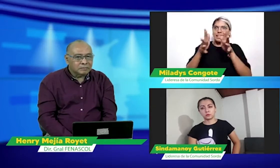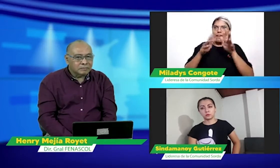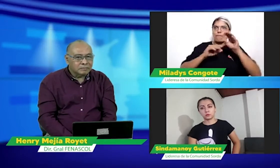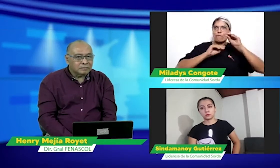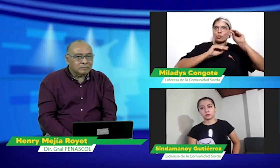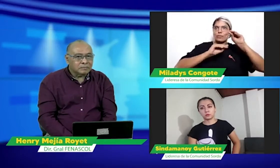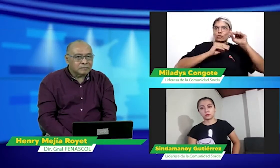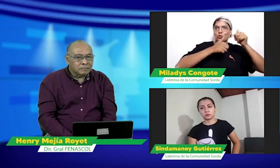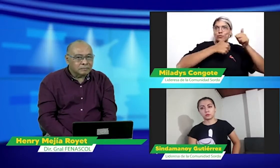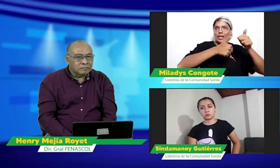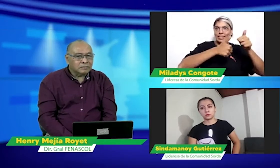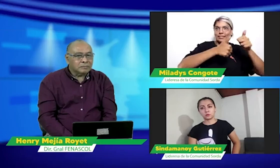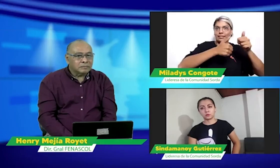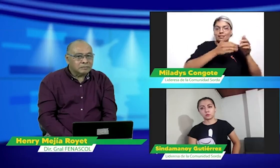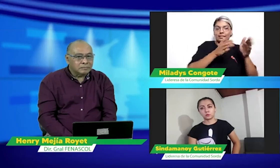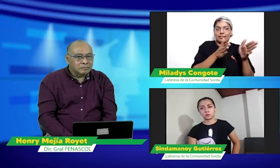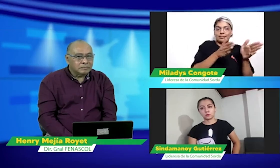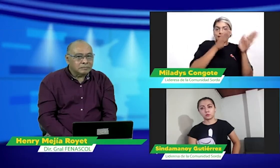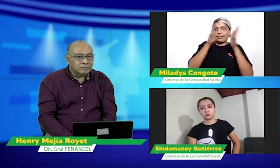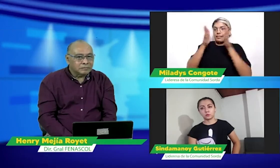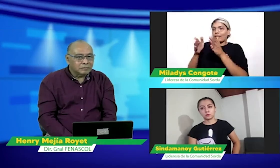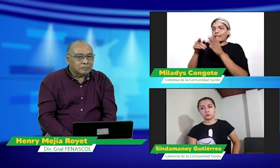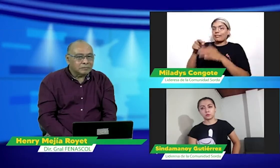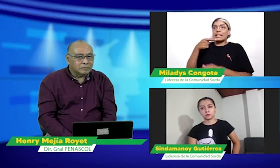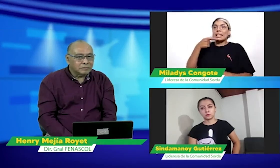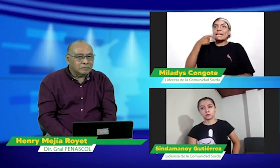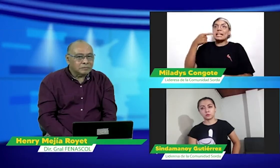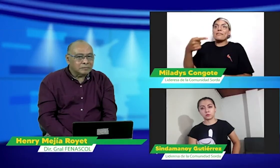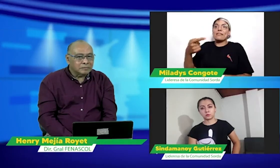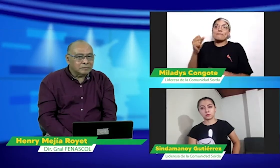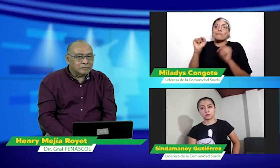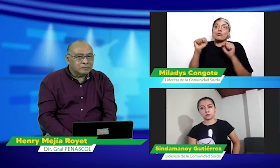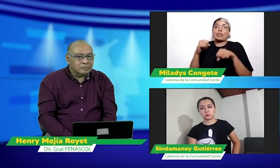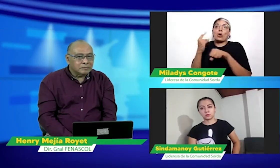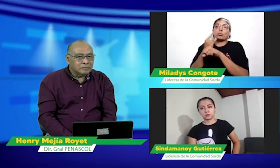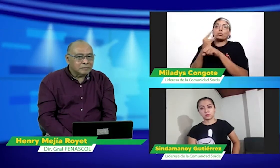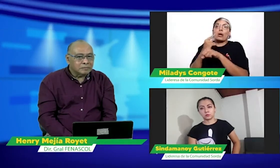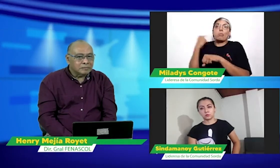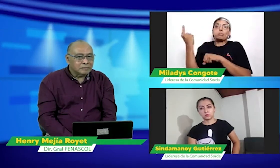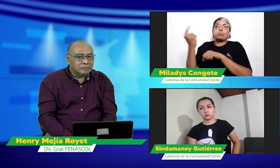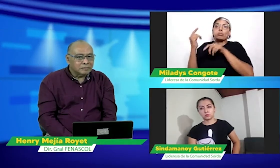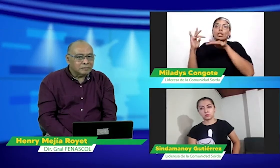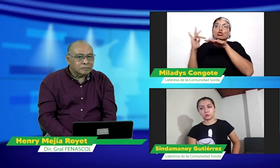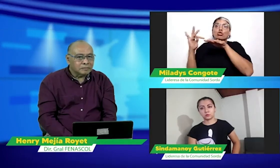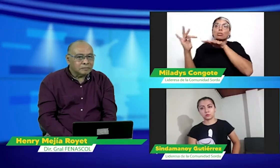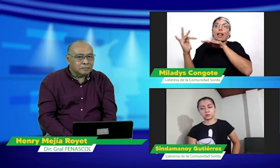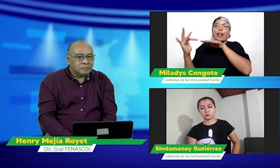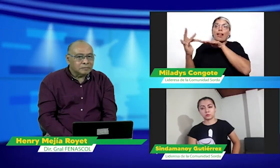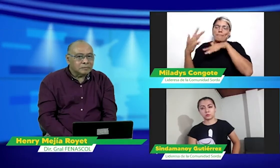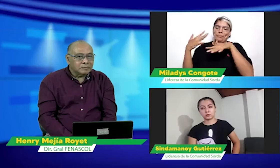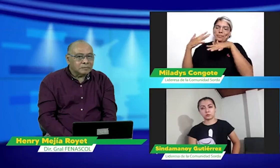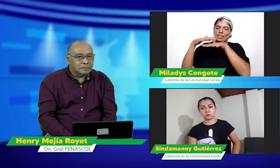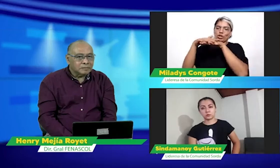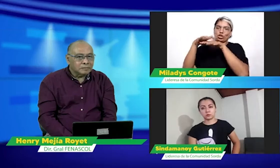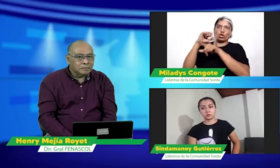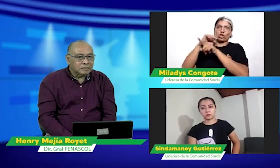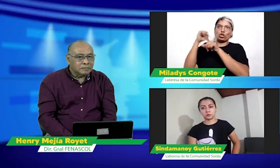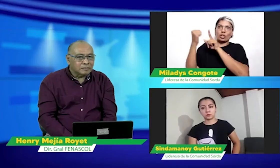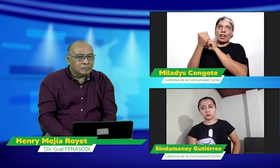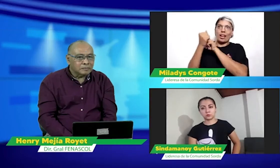criterios de cómo enseñar cómo informar de una manera pertinente pero en las redes sociales